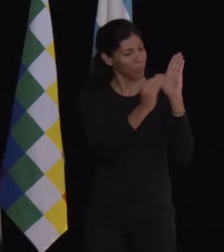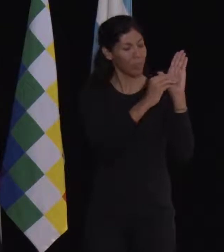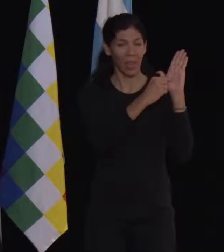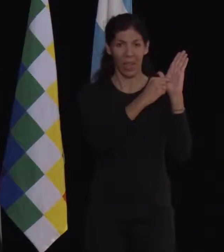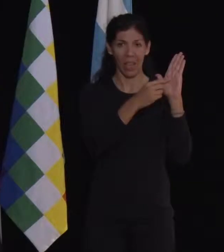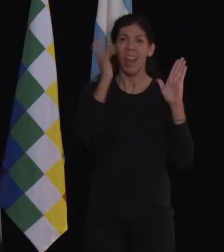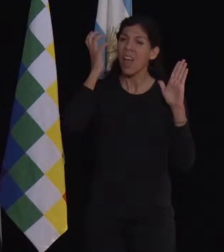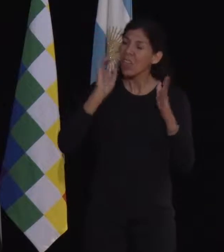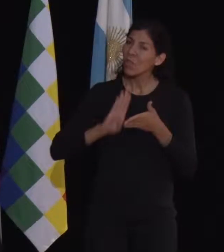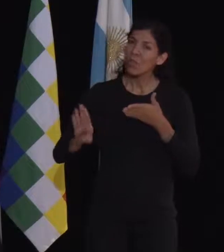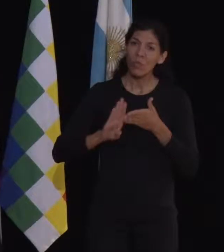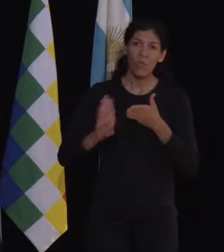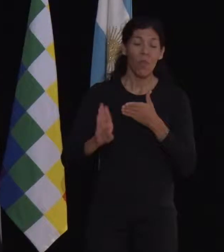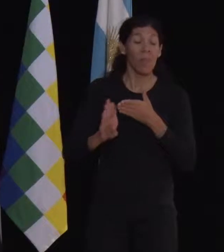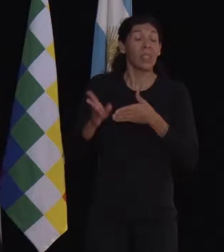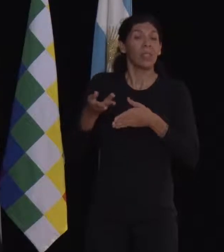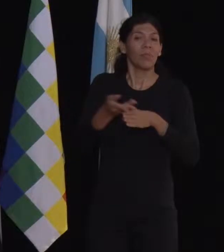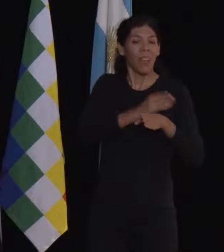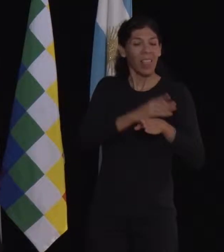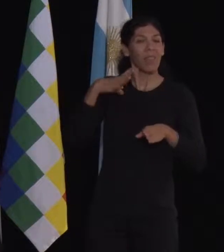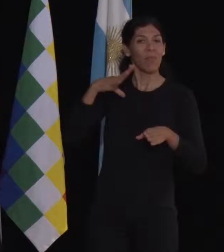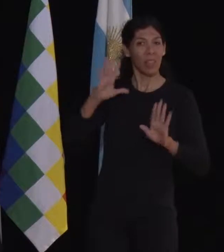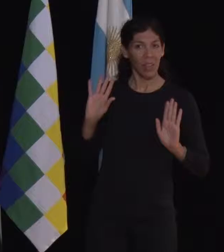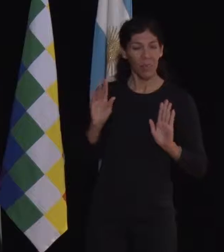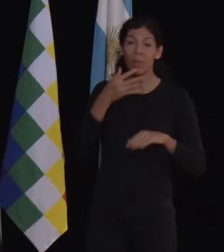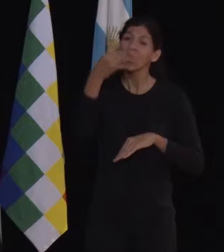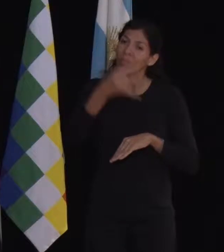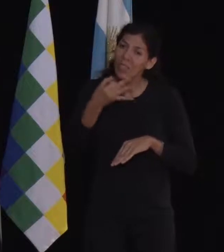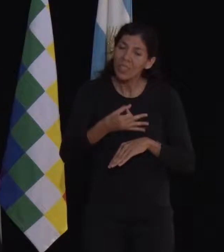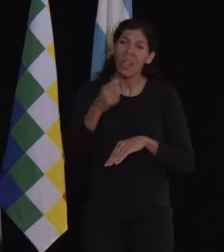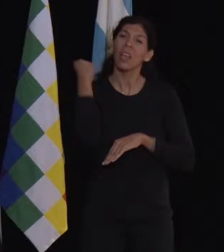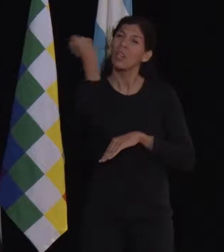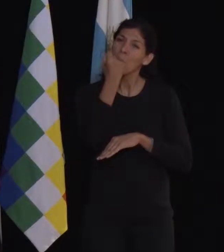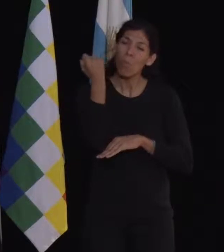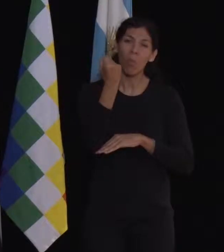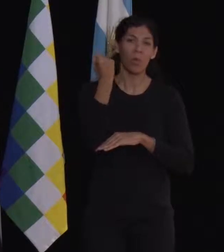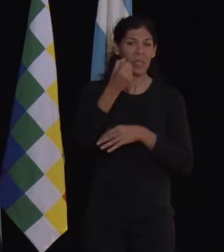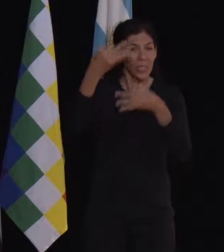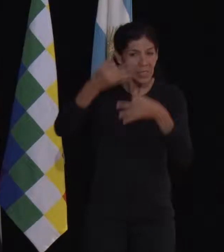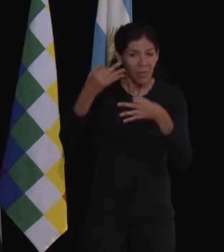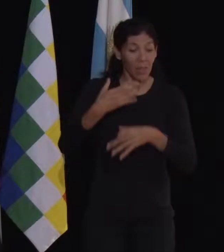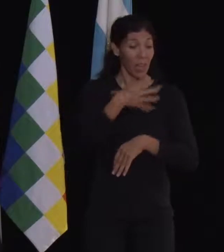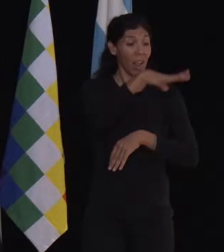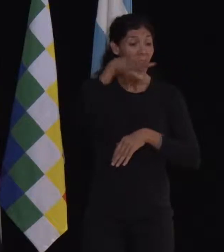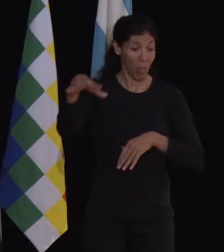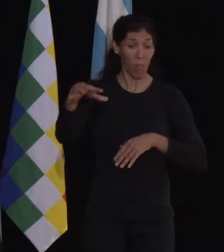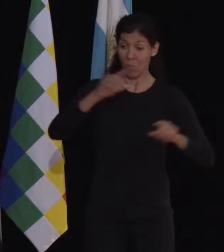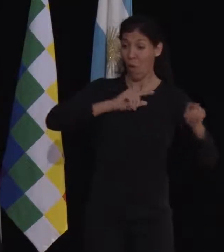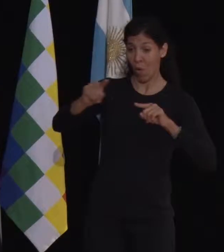muy nueva, aún no teníamos. La verdad que fue muy rico poder dirigir a estos alumnos,